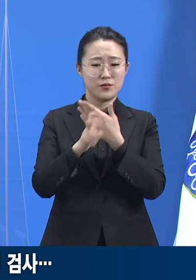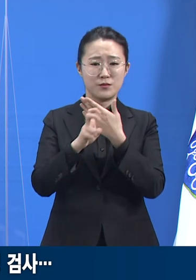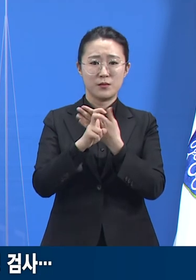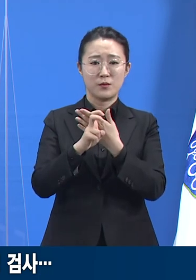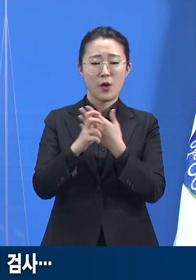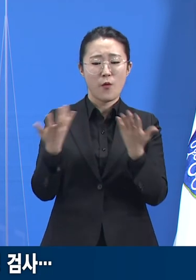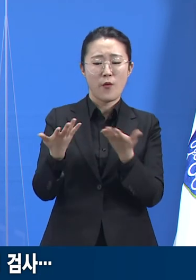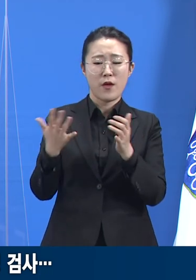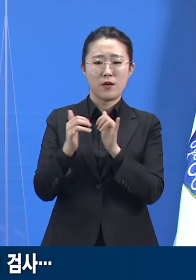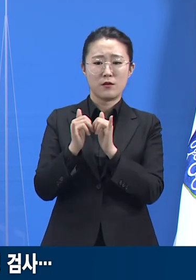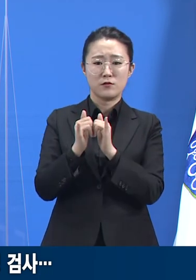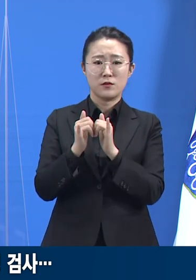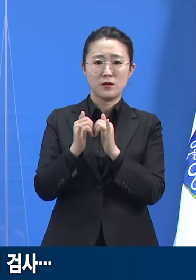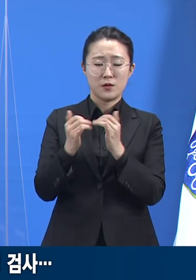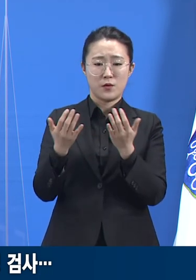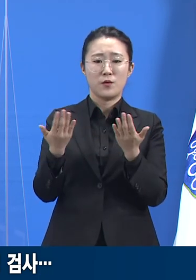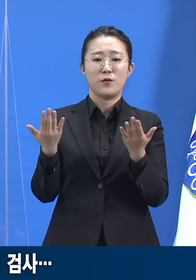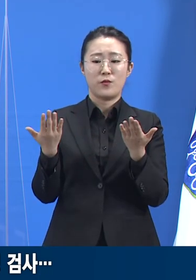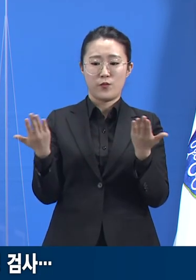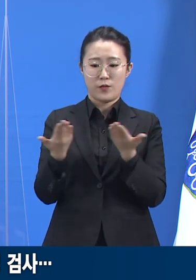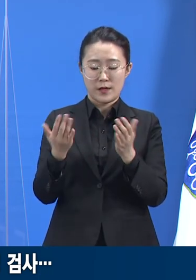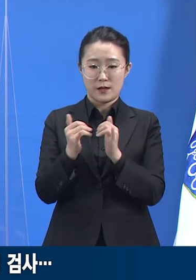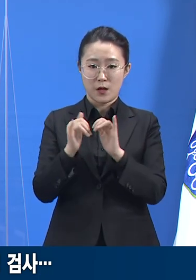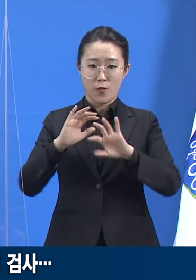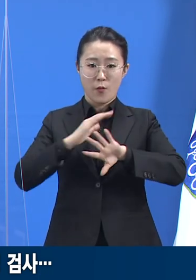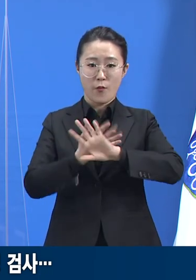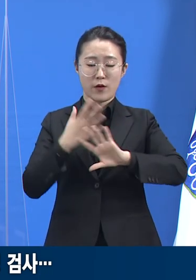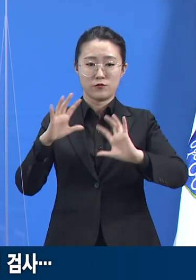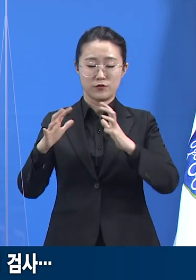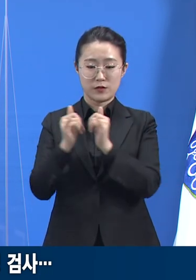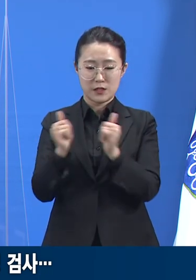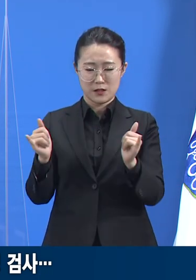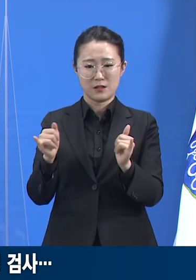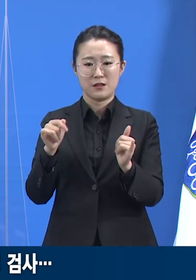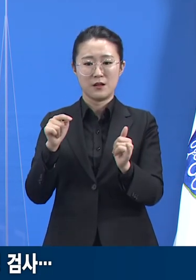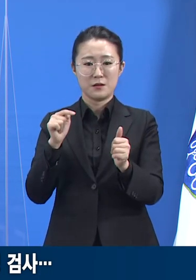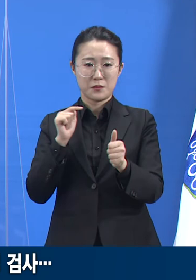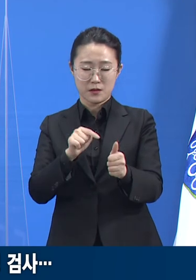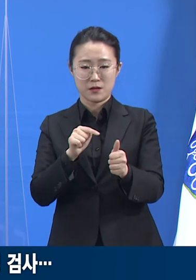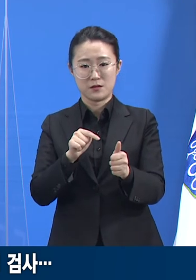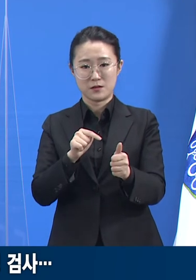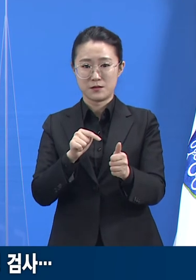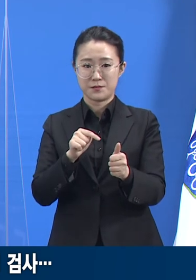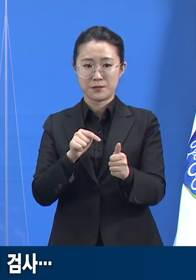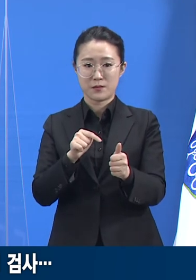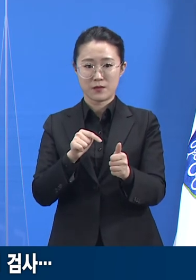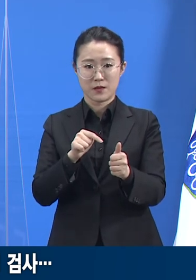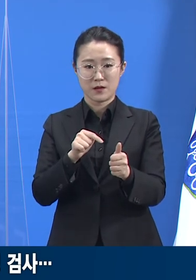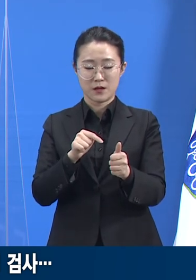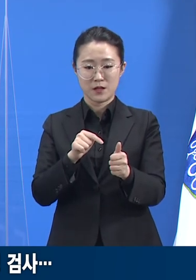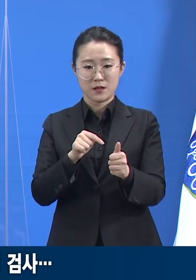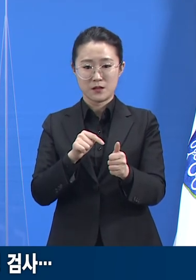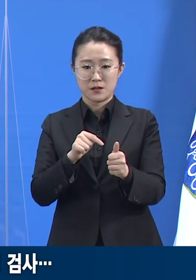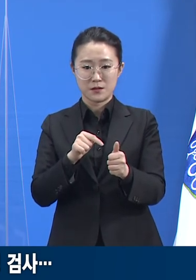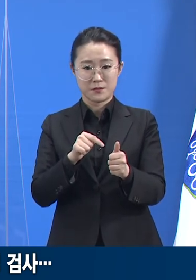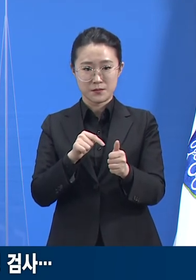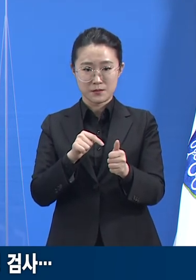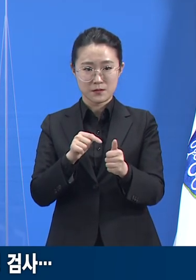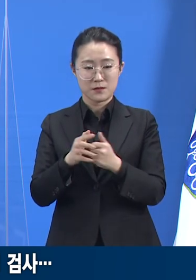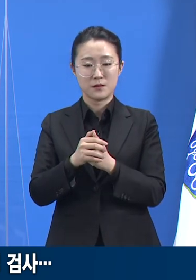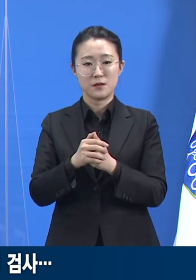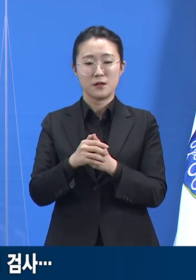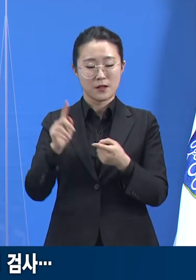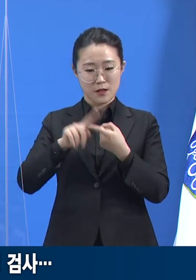협력하고 동참하는 것이 사업주와 근로자에게 불이익이 되거나 개인의 안전 해치지 않도록